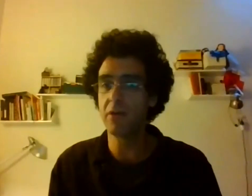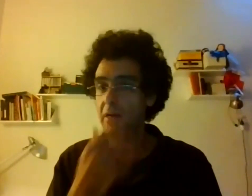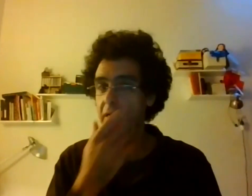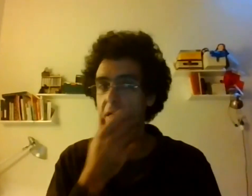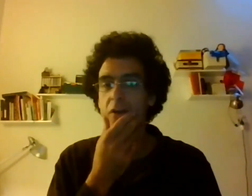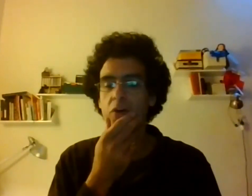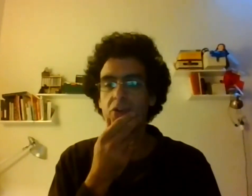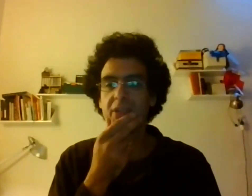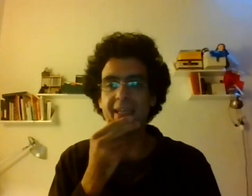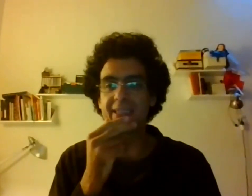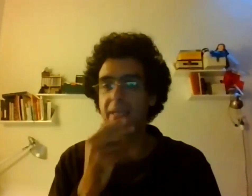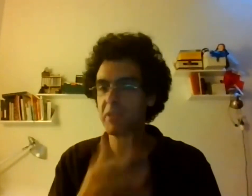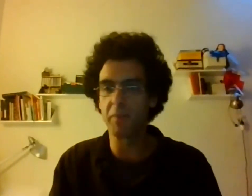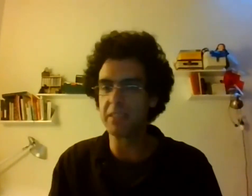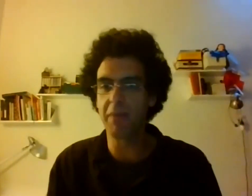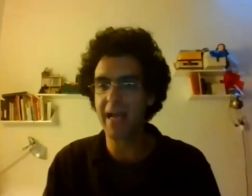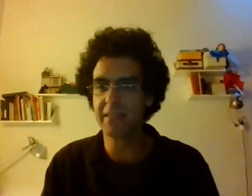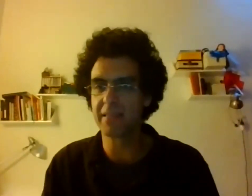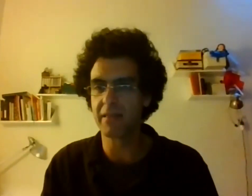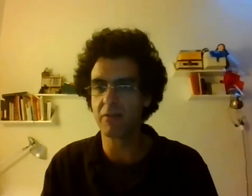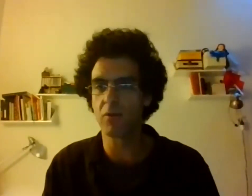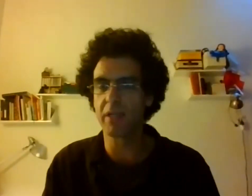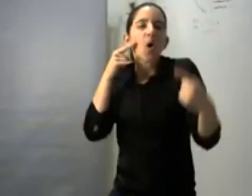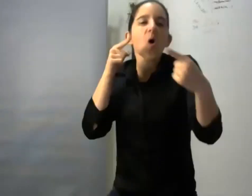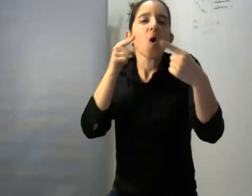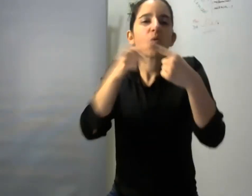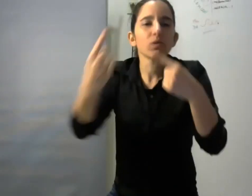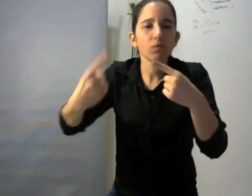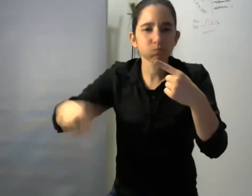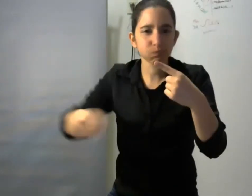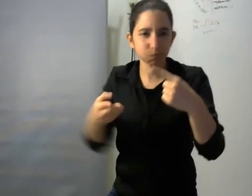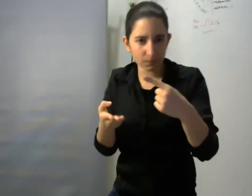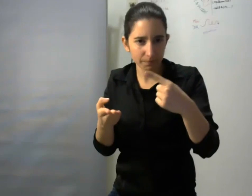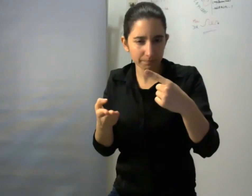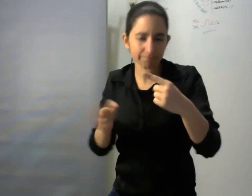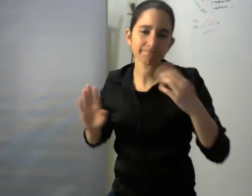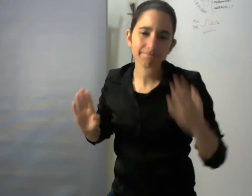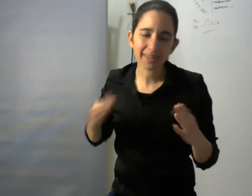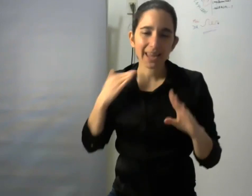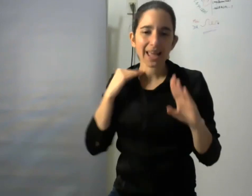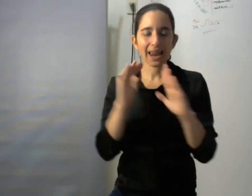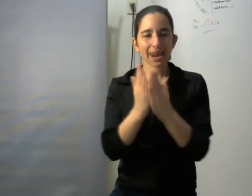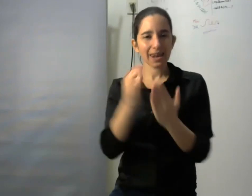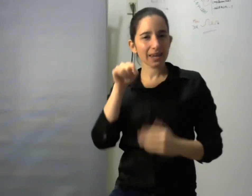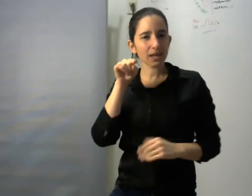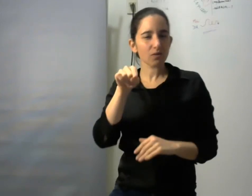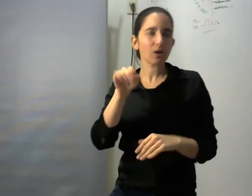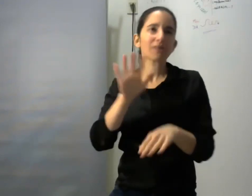los tres elementos principales en cualquier editorial cualquier editor que rigen el proceso del armado del